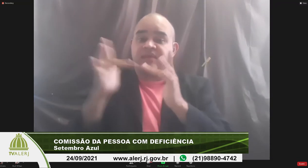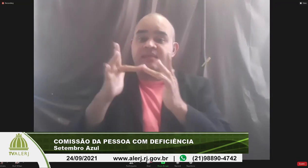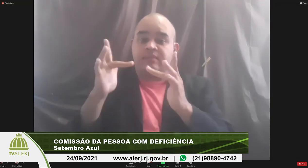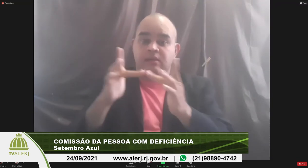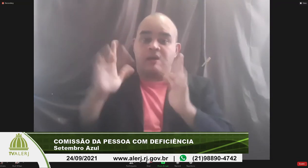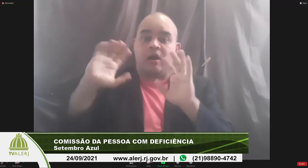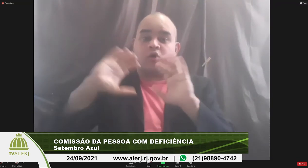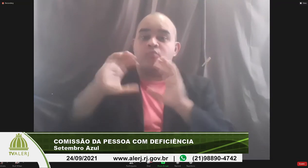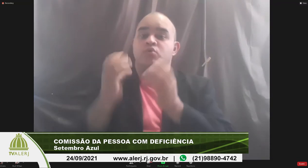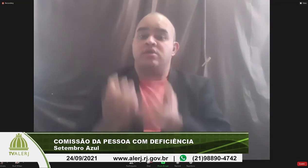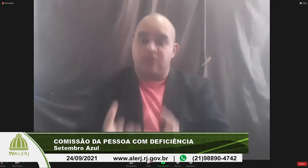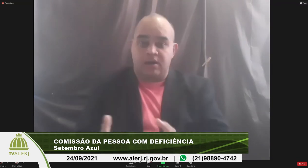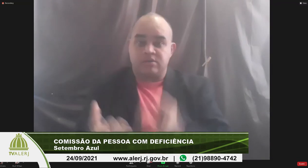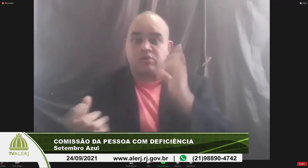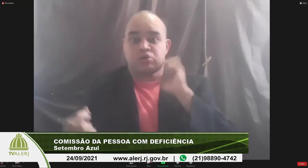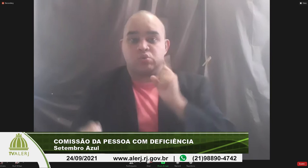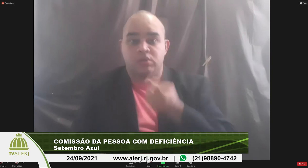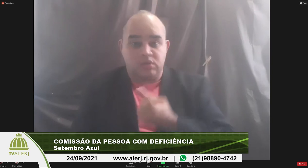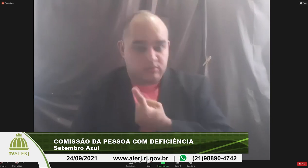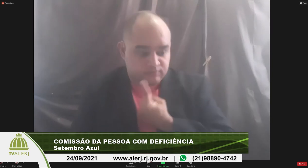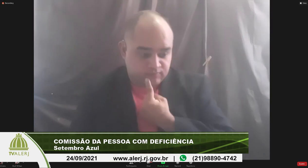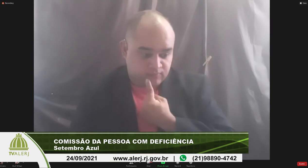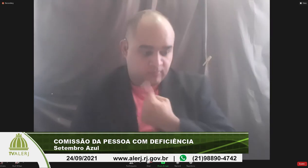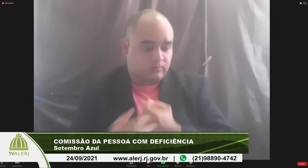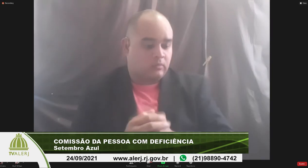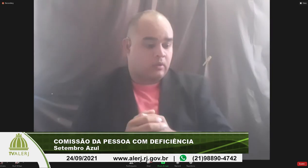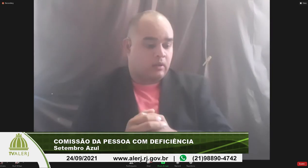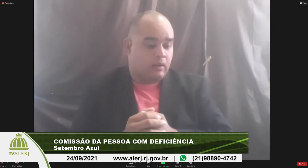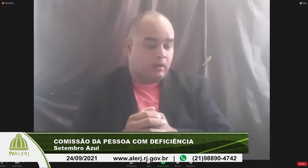atender a comunidade surda